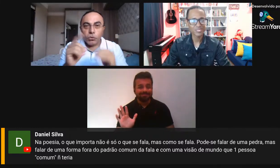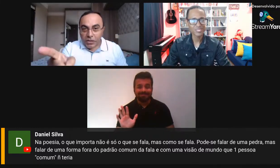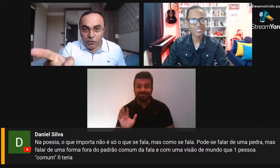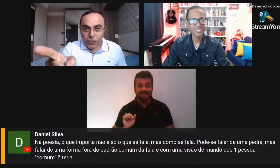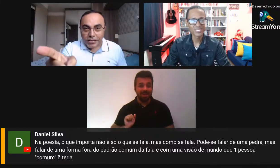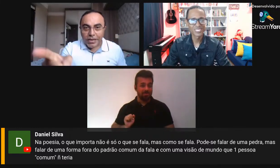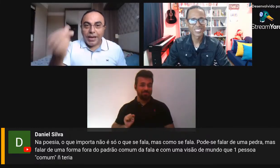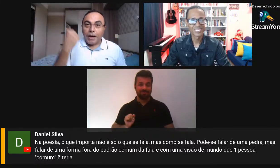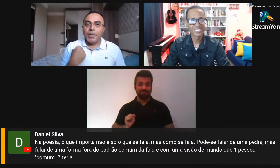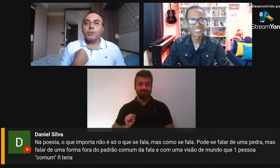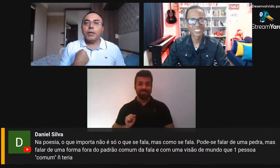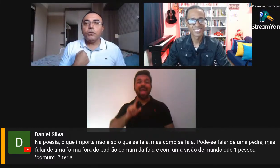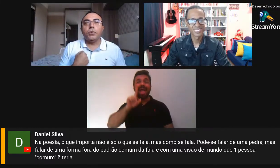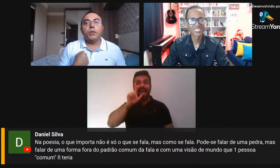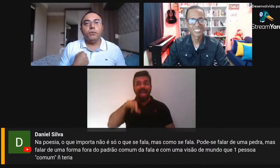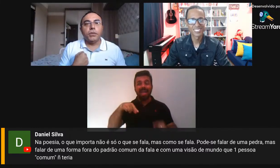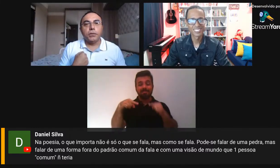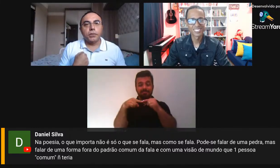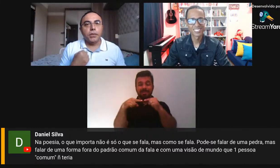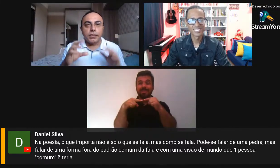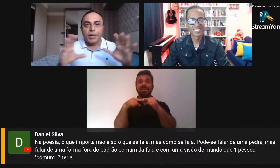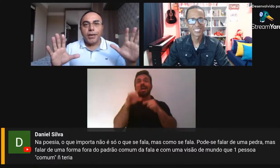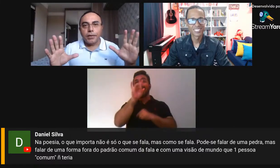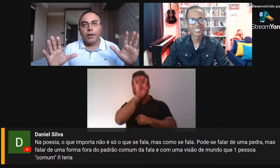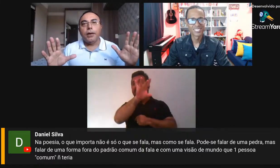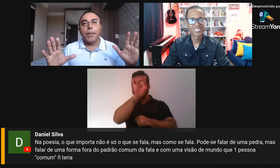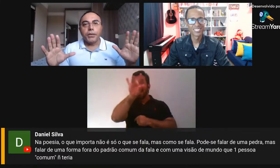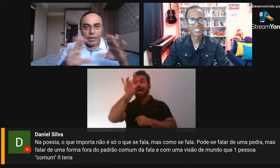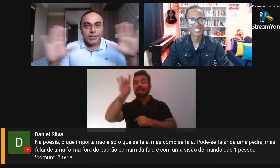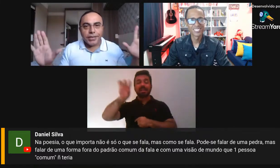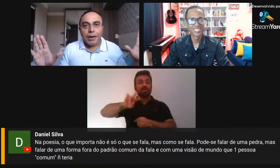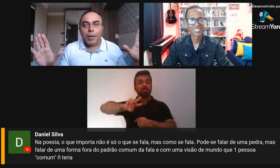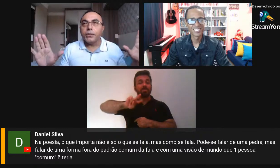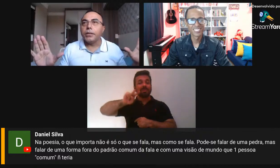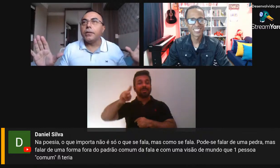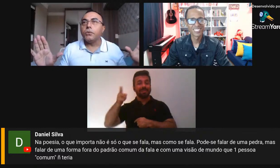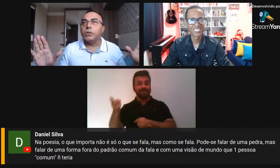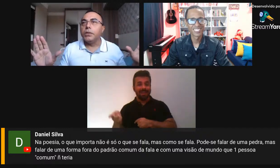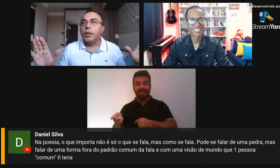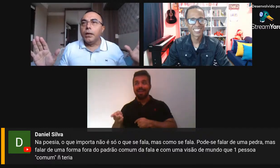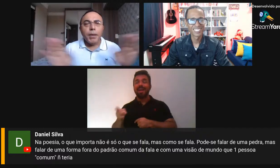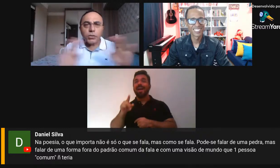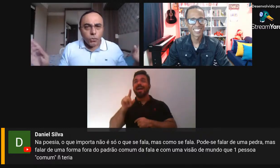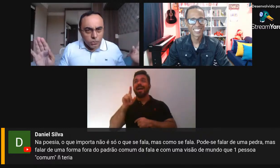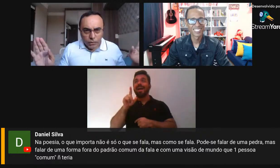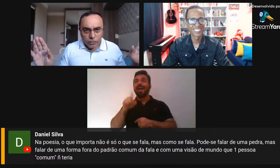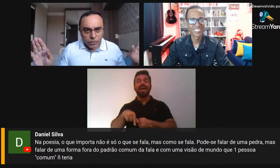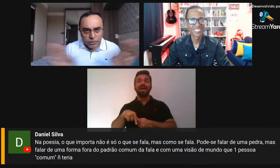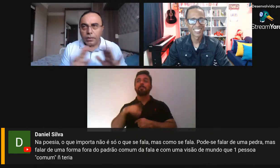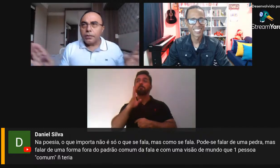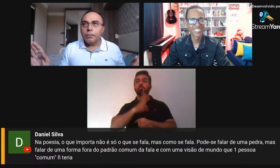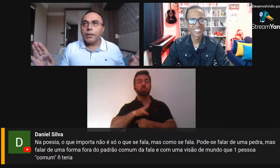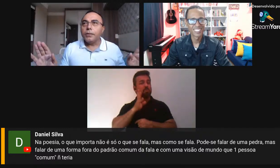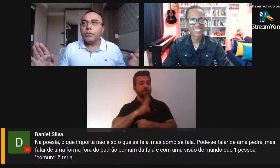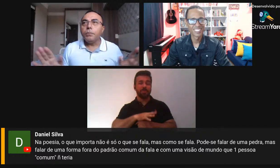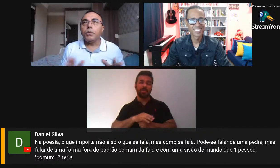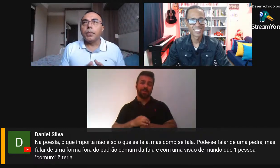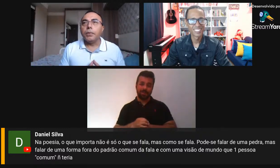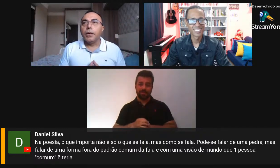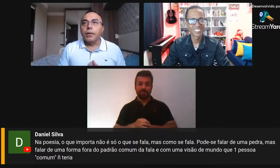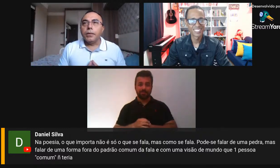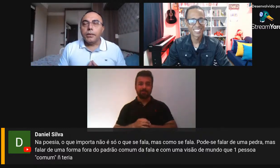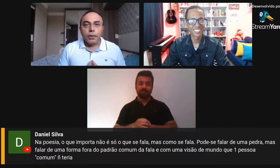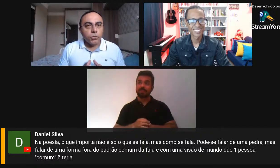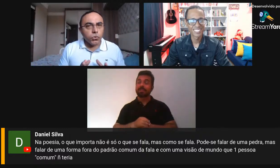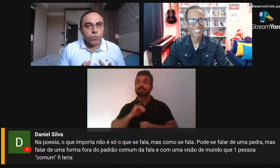E você vai fazer a mesma leitura que eu fiz. E essa aí é a mágica. Essa aqui é a mágica da coisa. Mas, quando não acontecer, também não tem